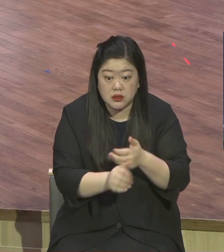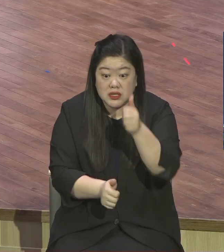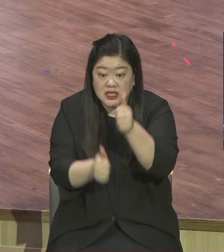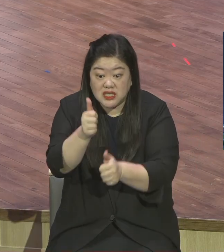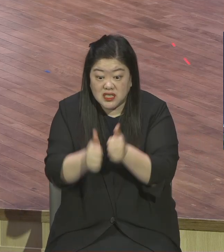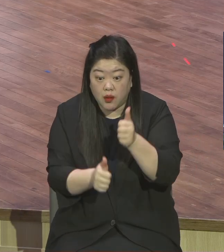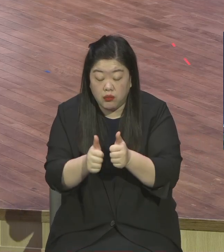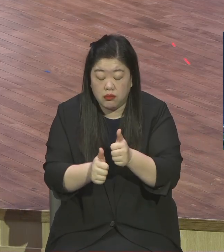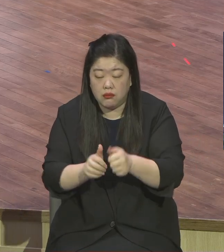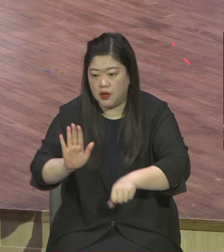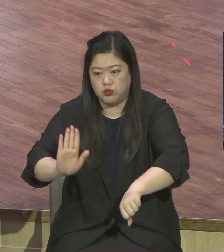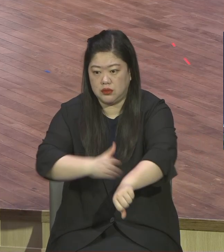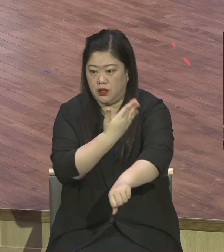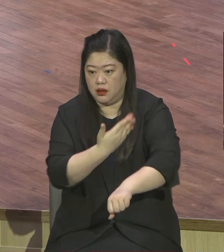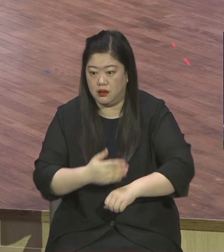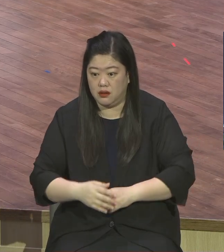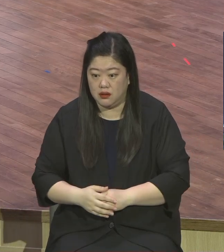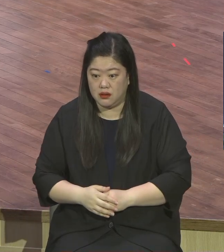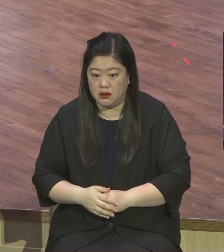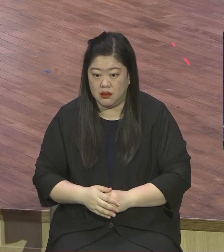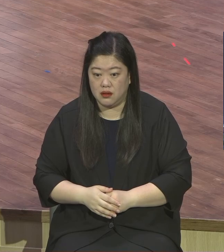방향으로 죽으라고 해본들 소용이 없다.